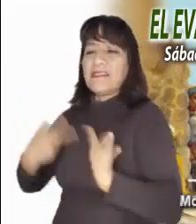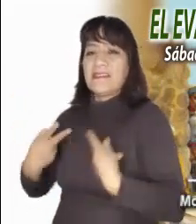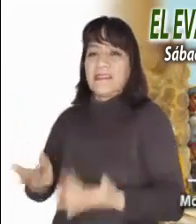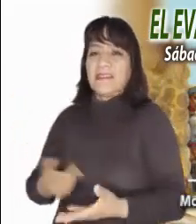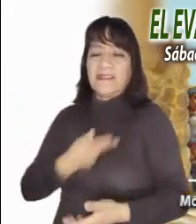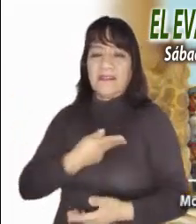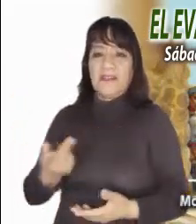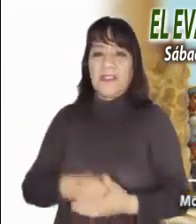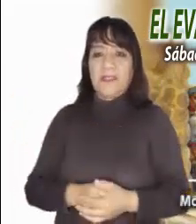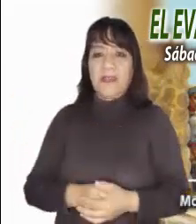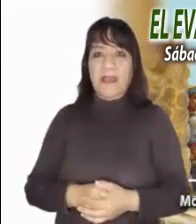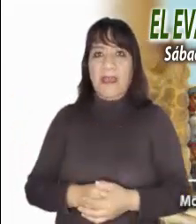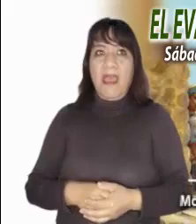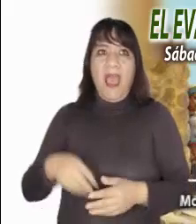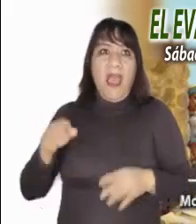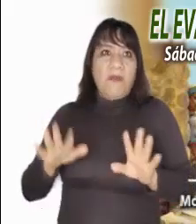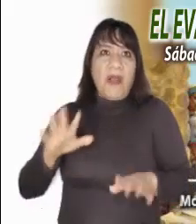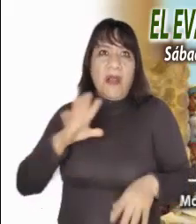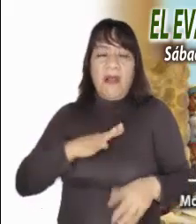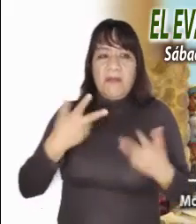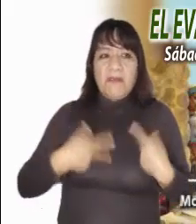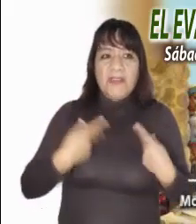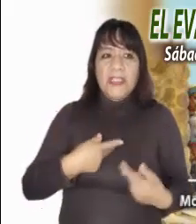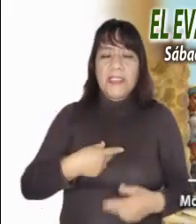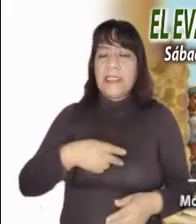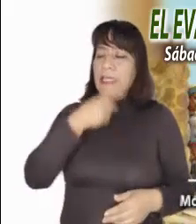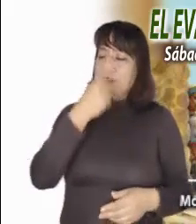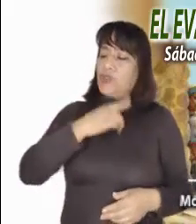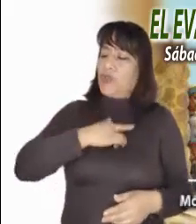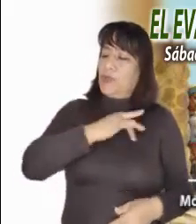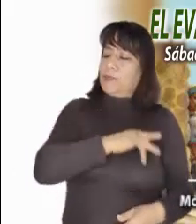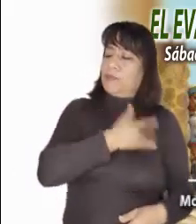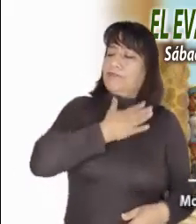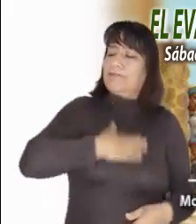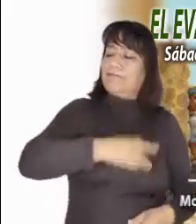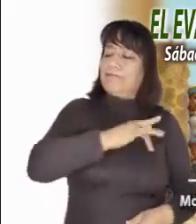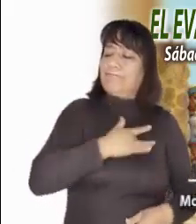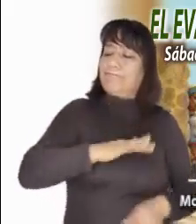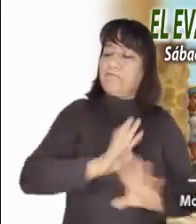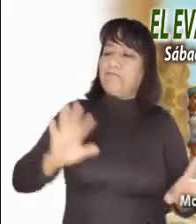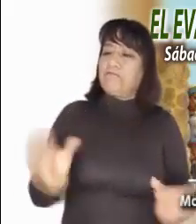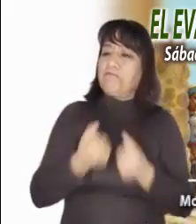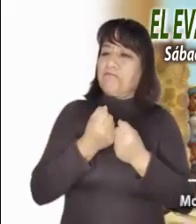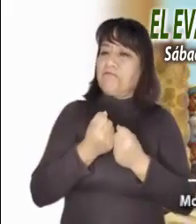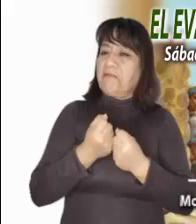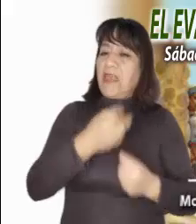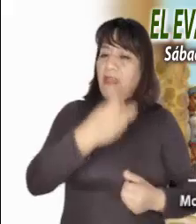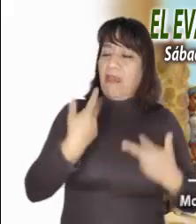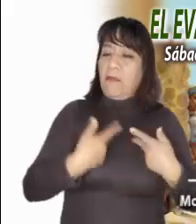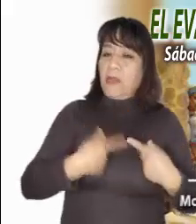salvados podremos haber caído en la trampa de la justificación y cerrarnos al amor de Jesús.